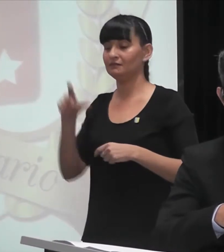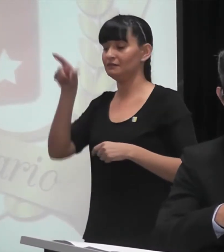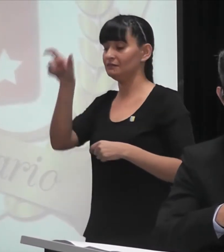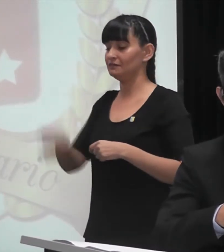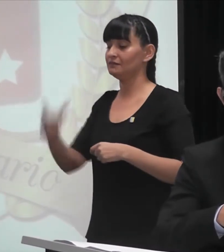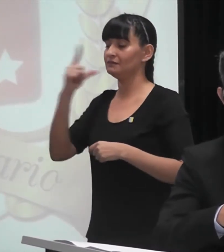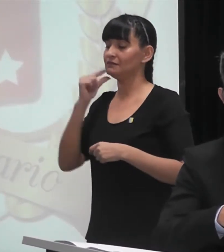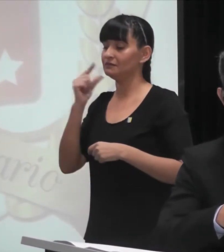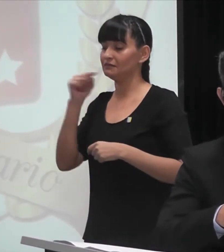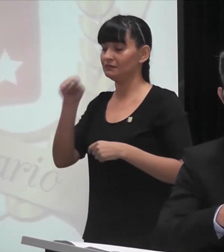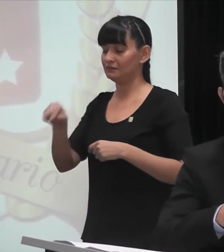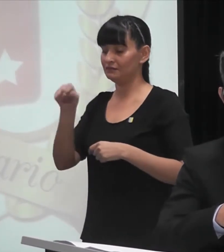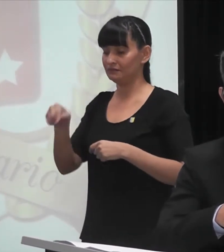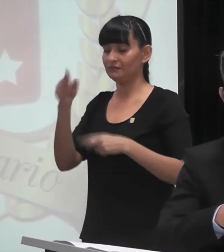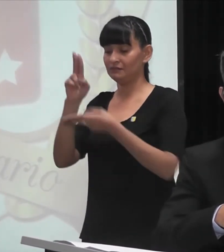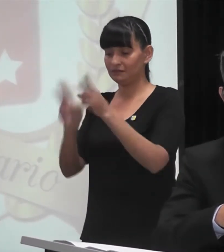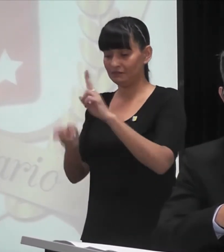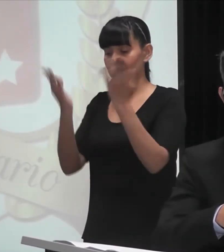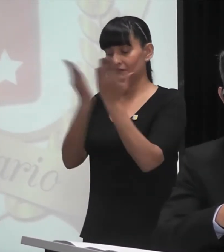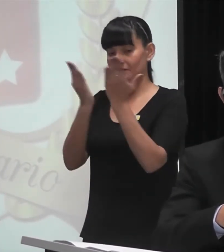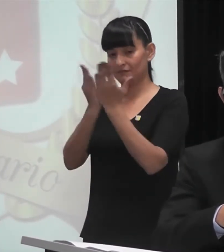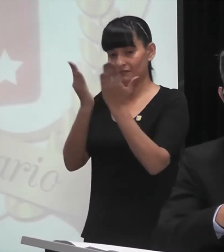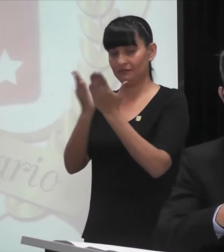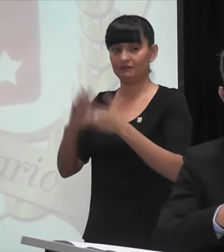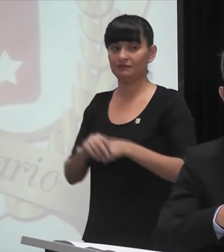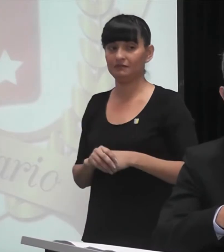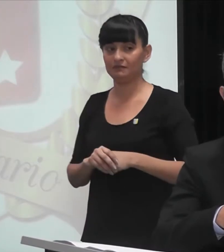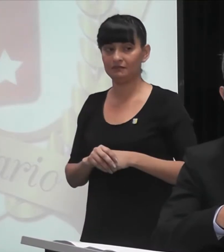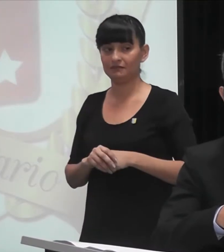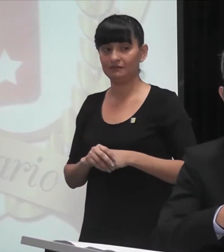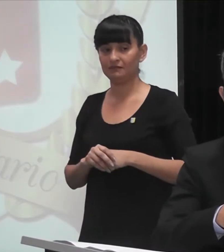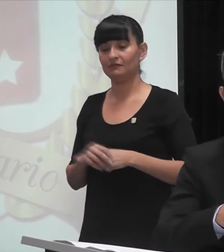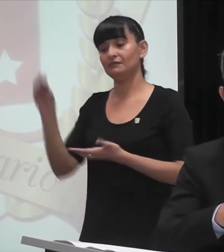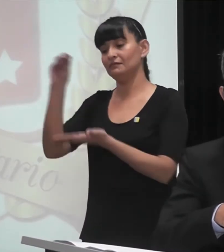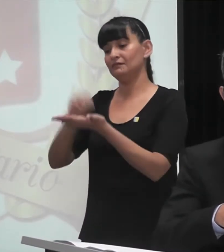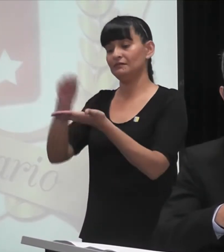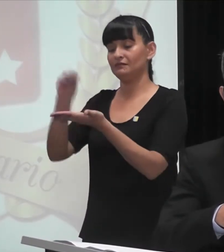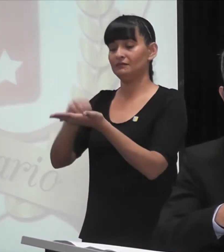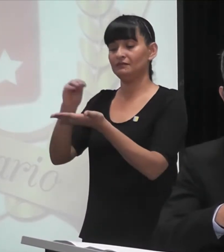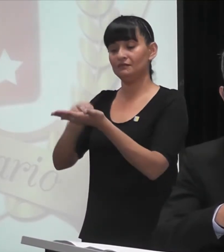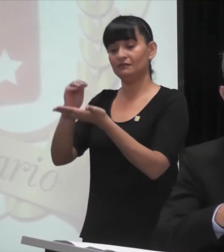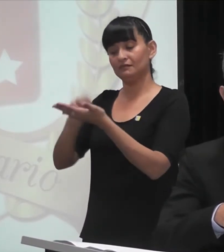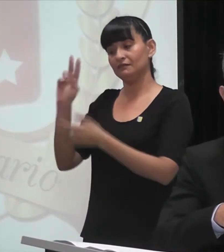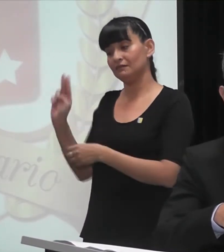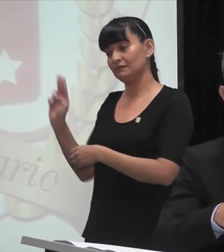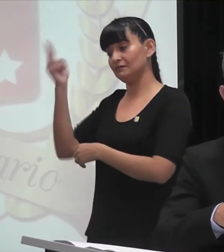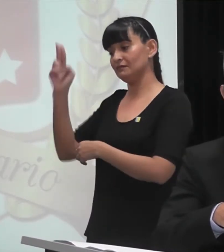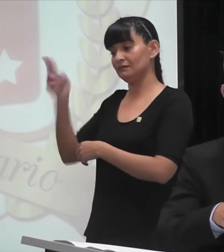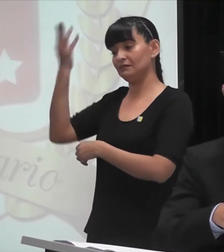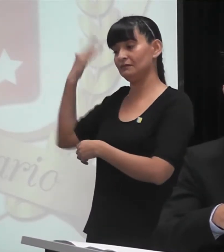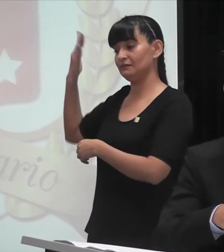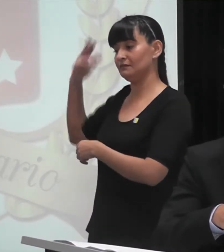Juancito Orba, y Enrique Juracek. Y otros más que descansan en la paz del Señor.